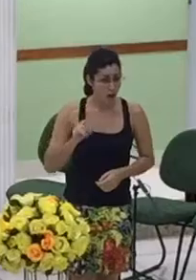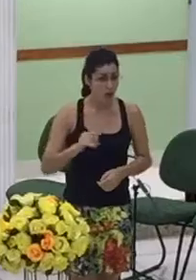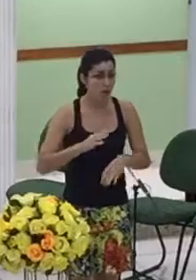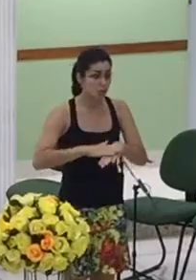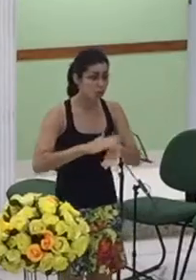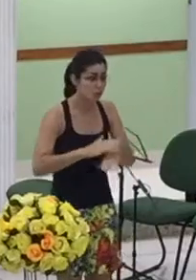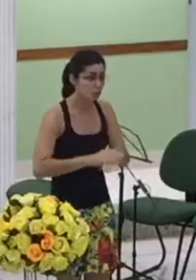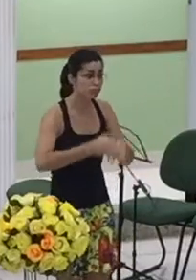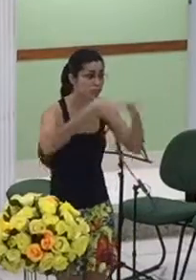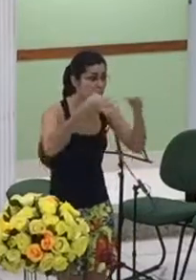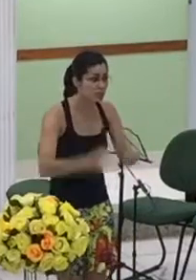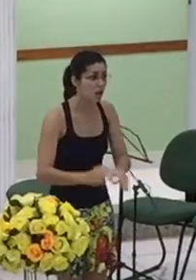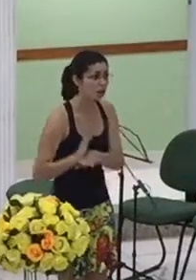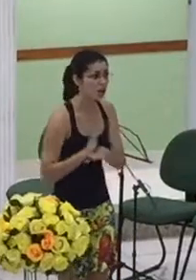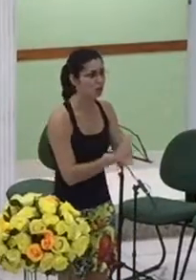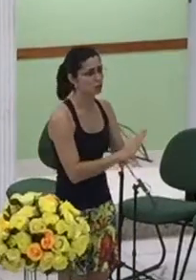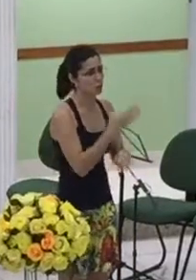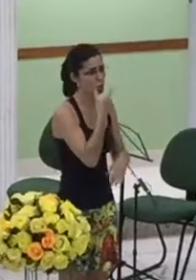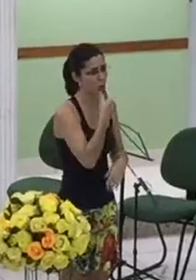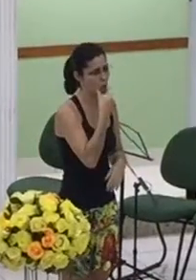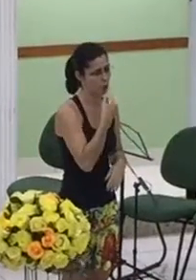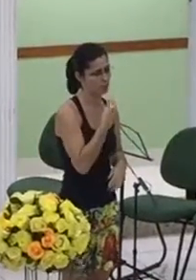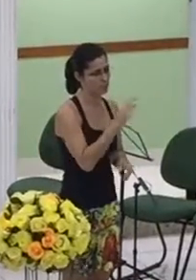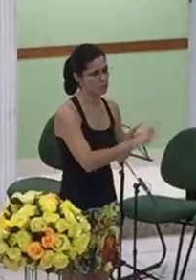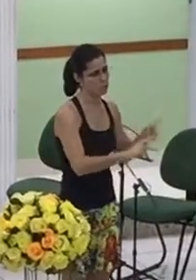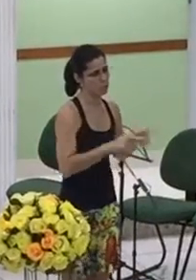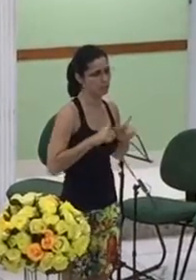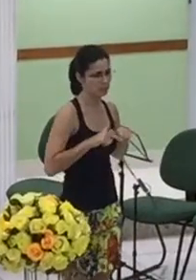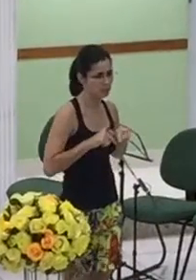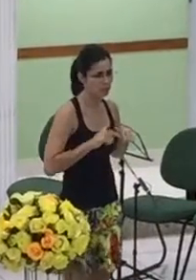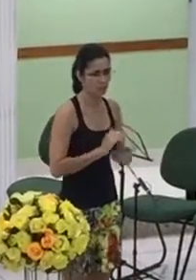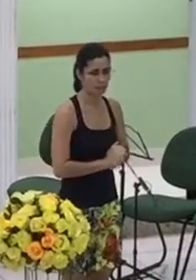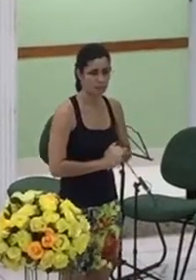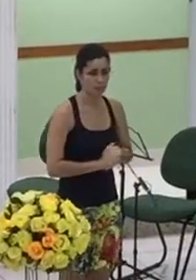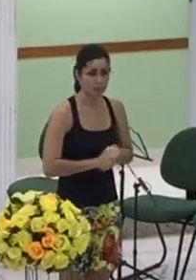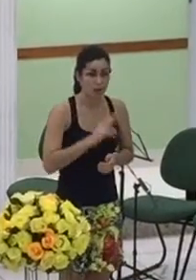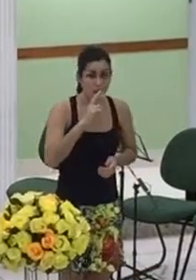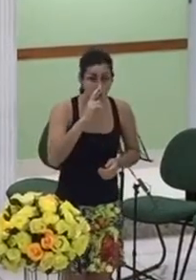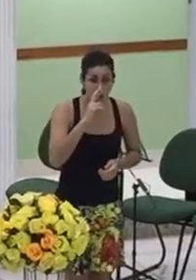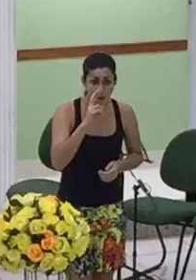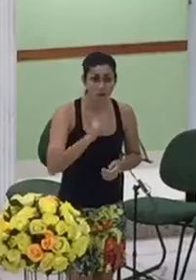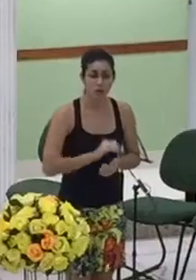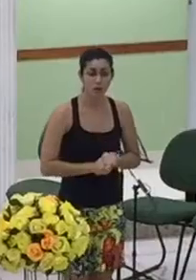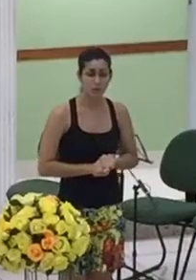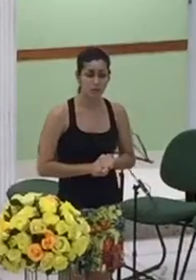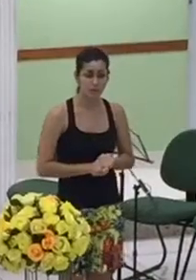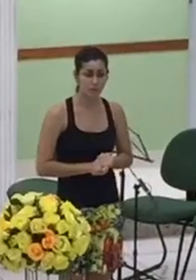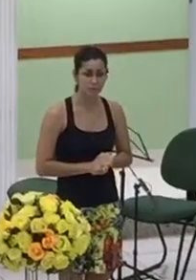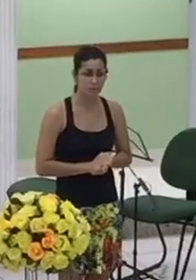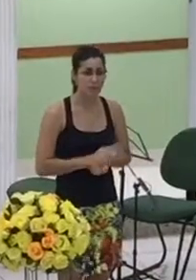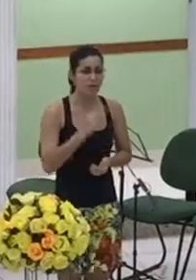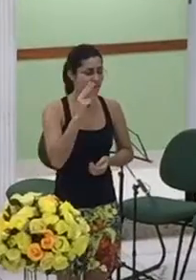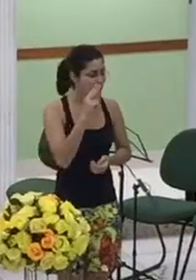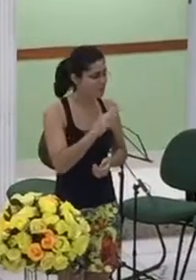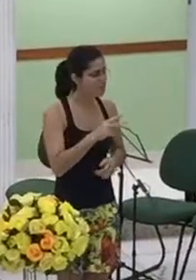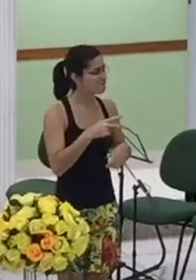dela a possibilidade de uma nova vida ela viu diante dela a possibilidade de fazer aquilo que é certo